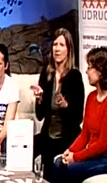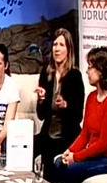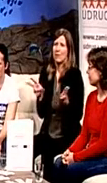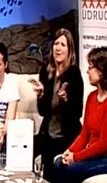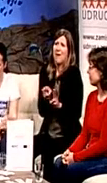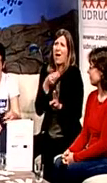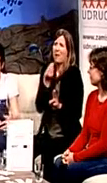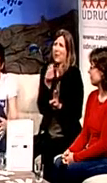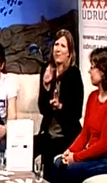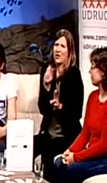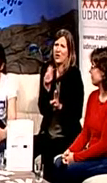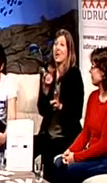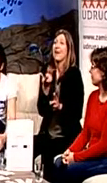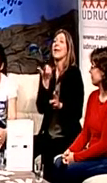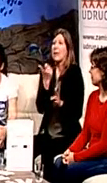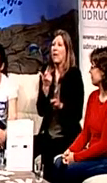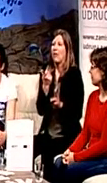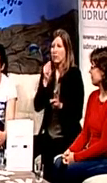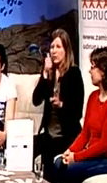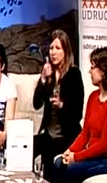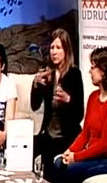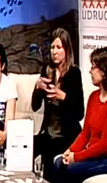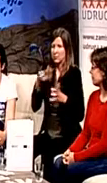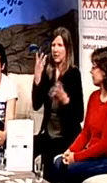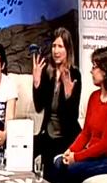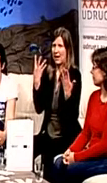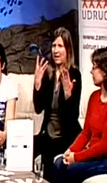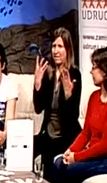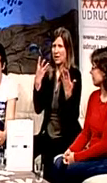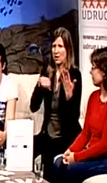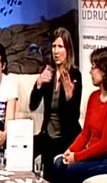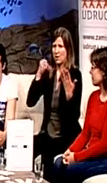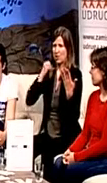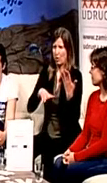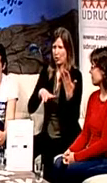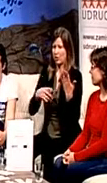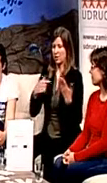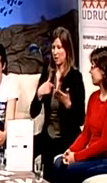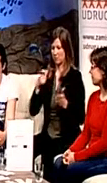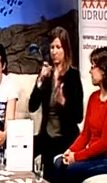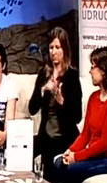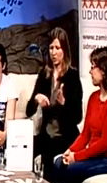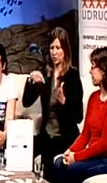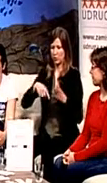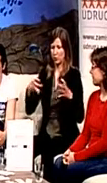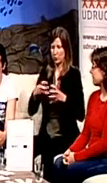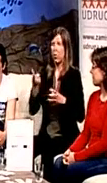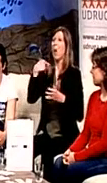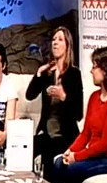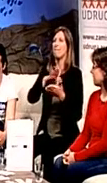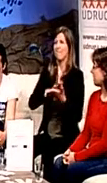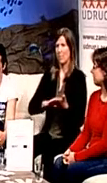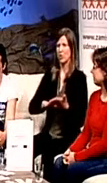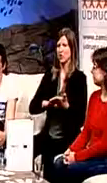devet godina. Zato što sam ja u udruzi od početka, a prvenstveno sam udrugu doživjela